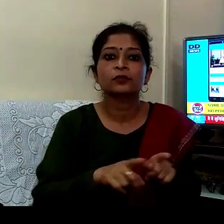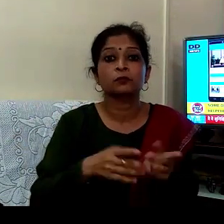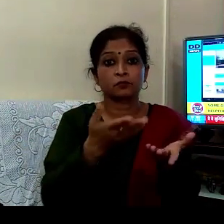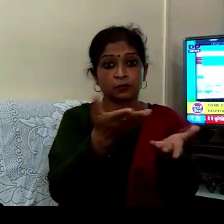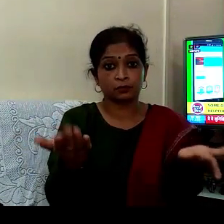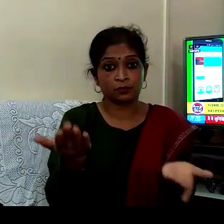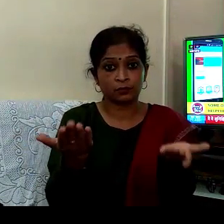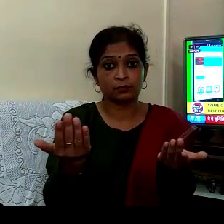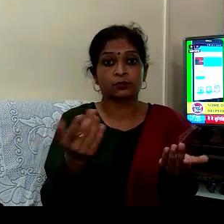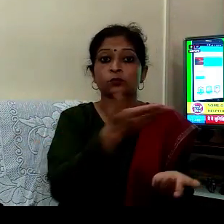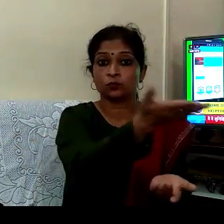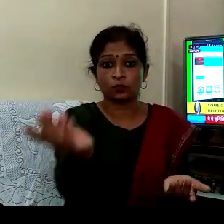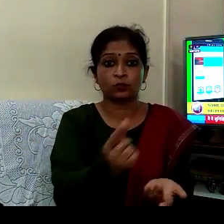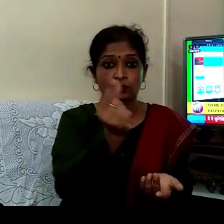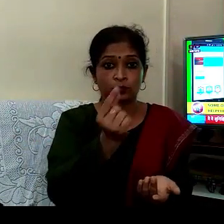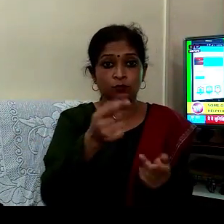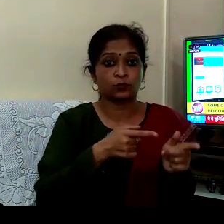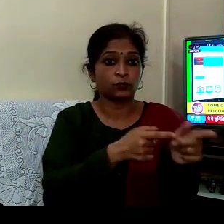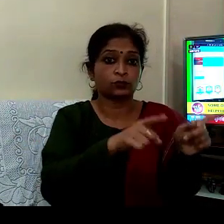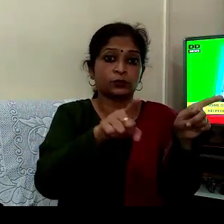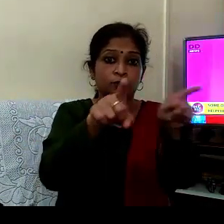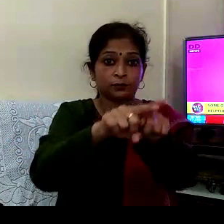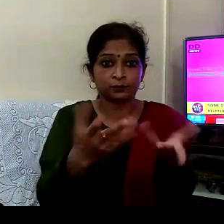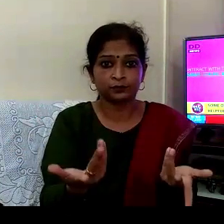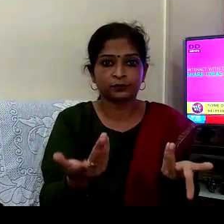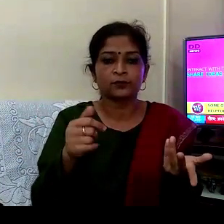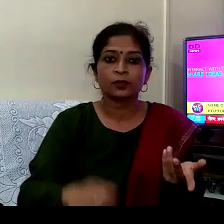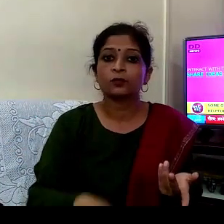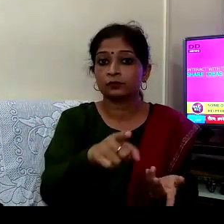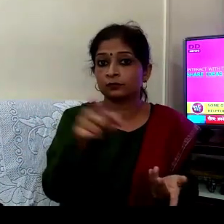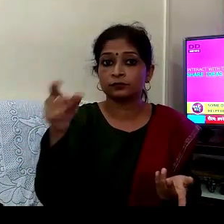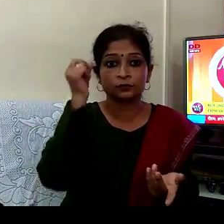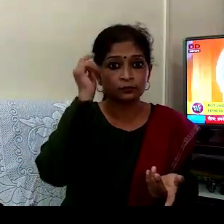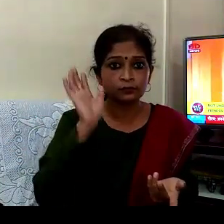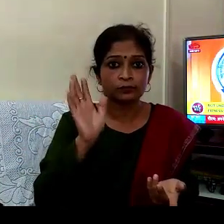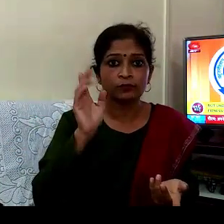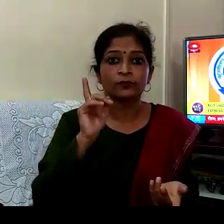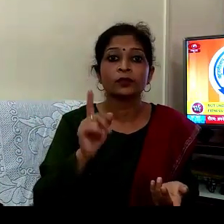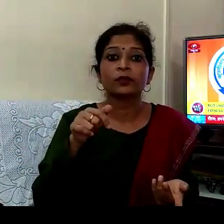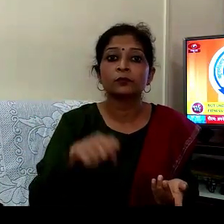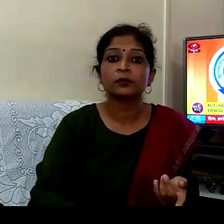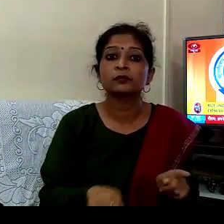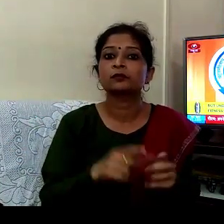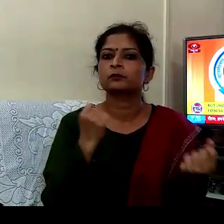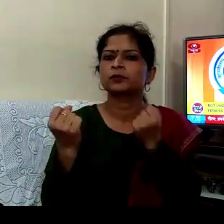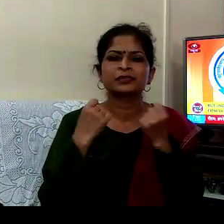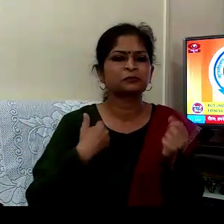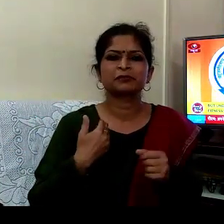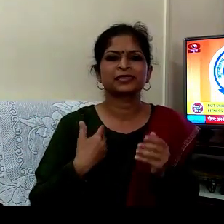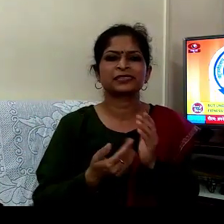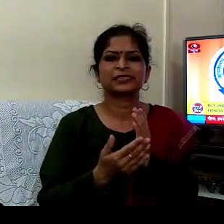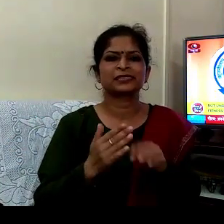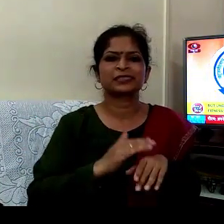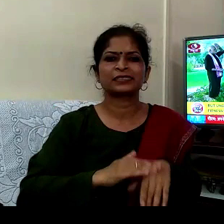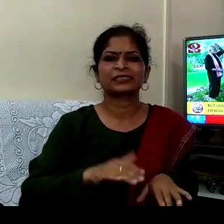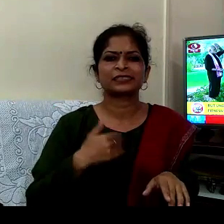کچھ بات ہے آپ کے کام آجائے لیکن ایک بات سمجھ لیجیے کہ میں فٹنیس ایکشپرٹ نہیں ہوں